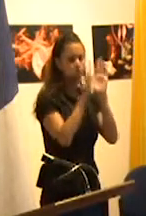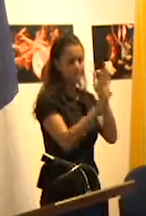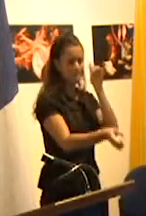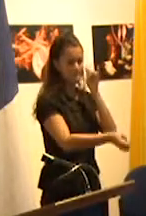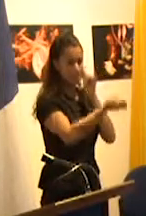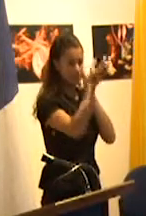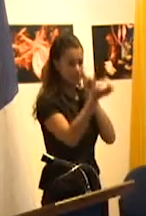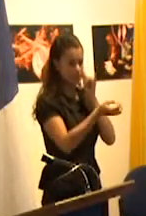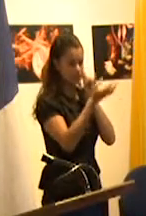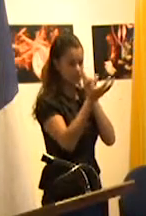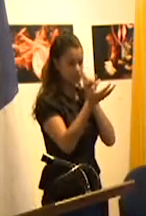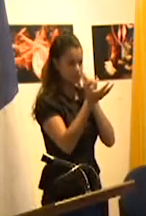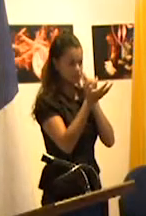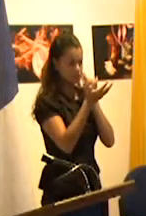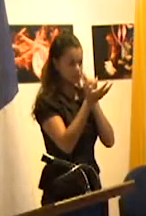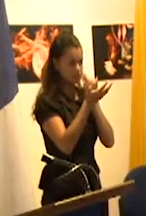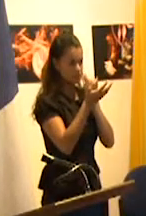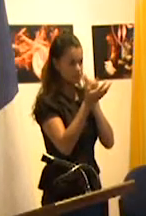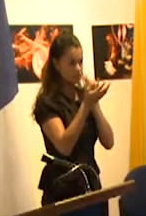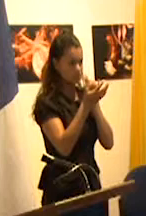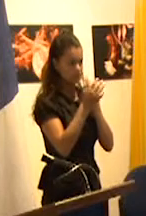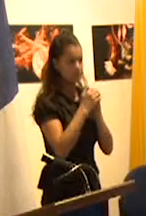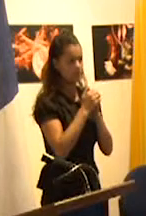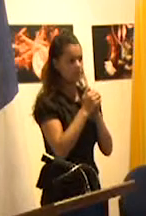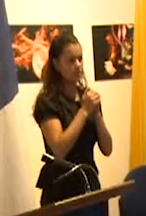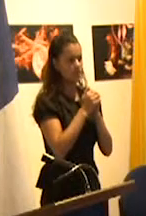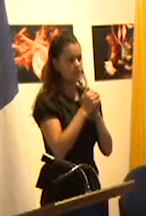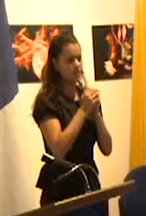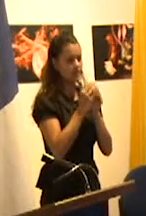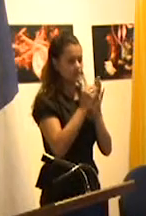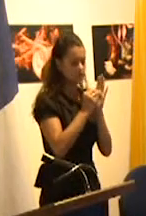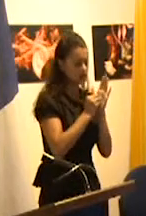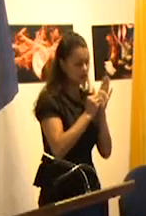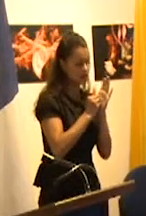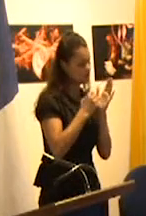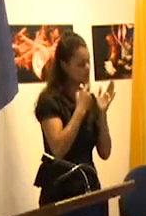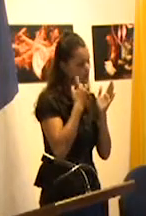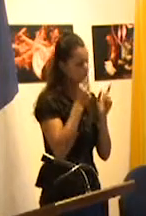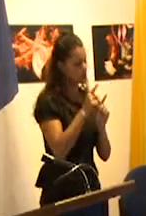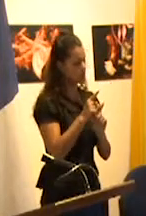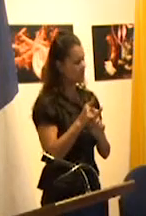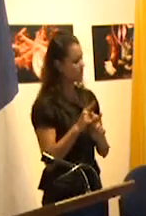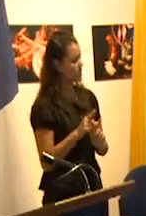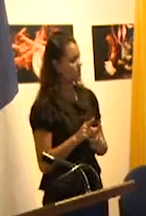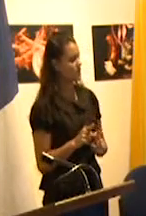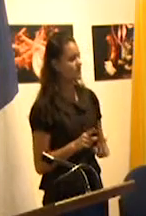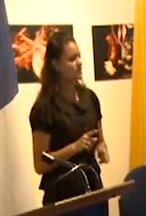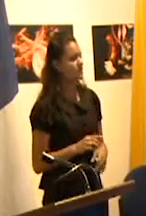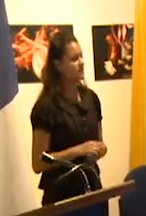incorporado los modelos no entiendo la letra